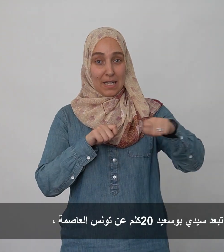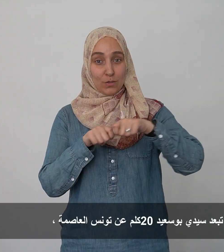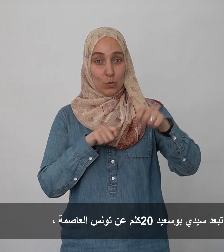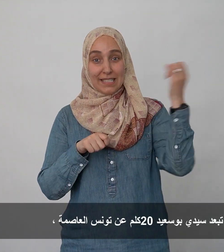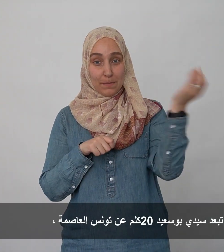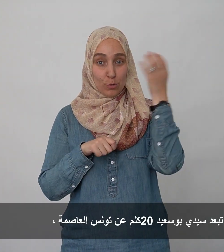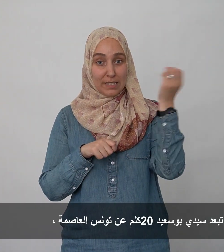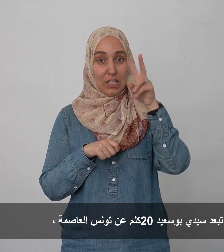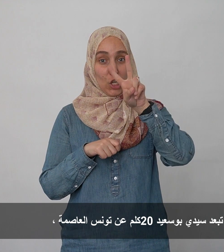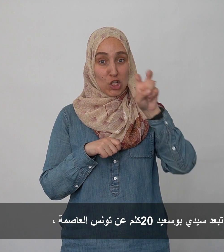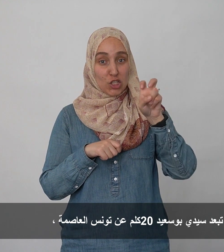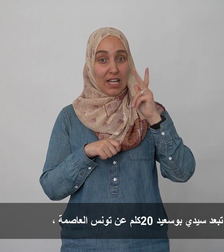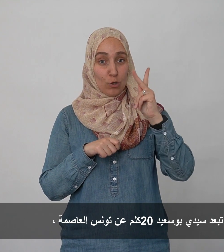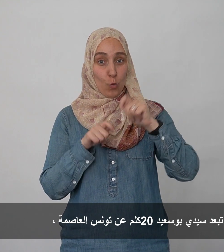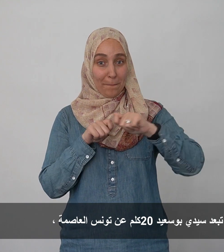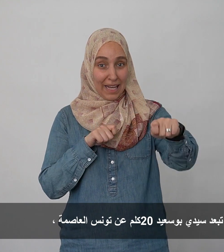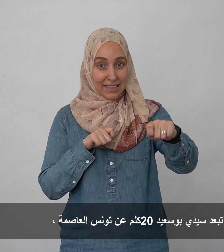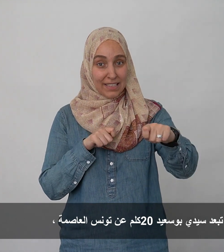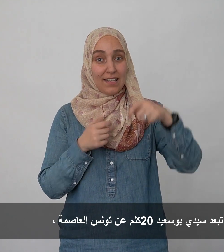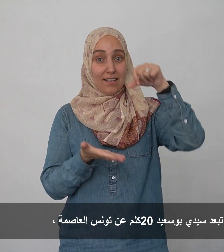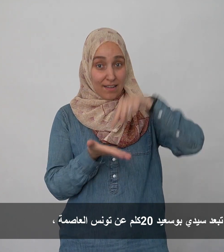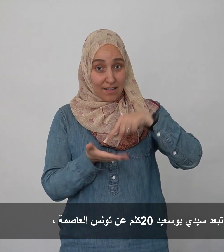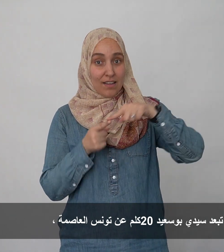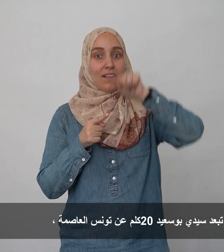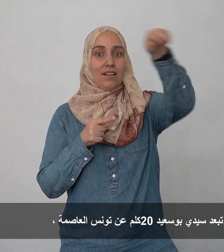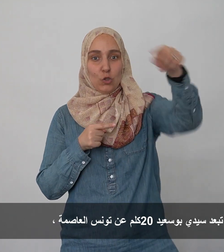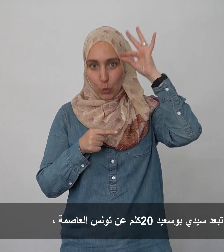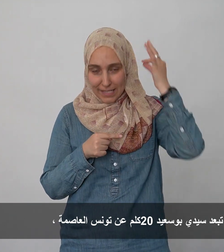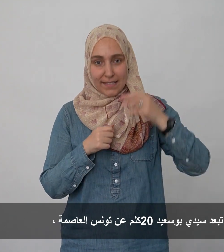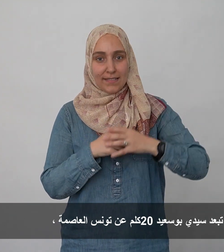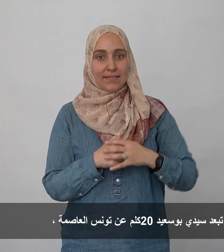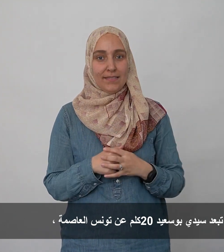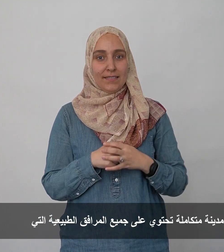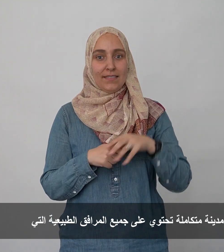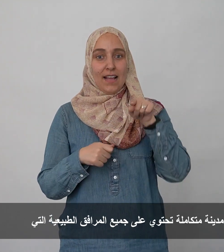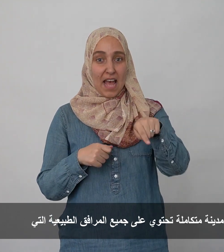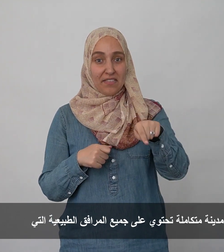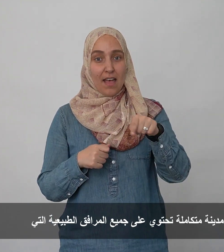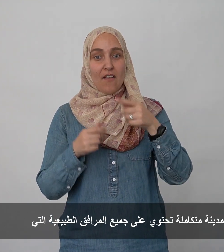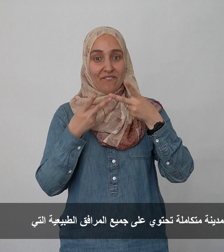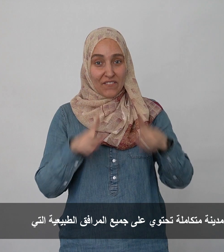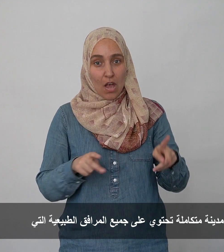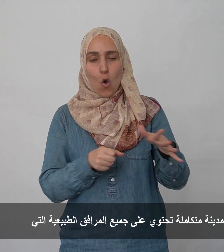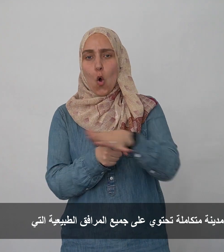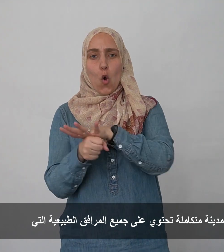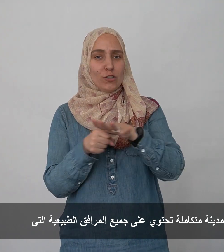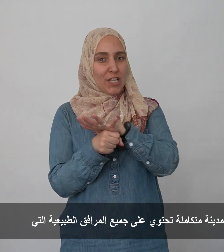وتبعد سيدي بوسعيد عشرون كيلو مترا عن تونس العاصمة وهي مدينة متكاملة